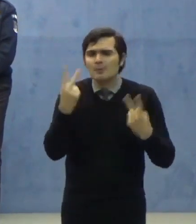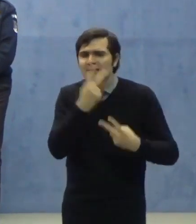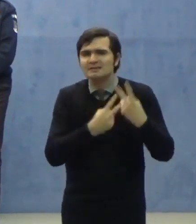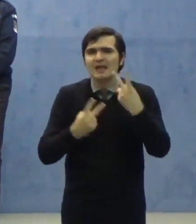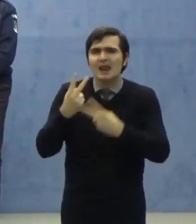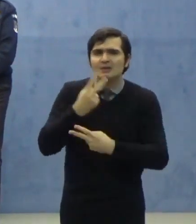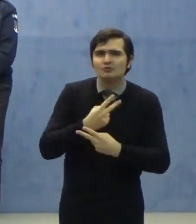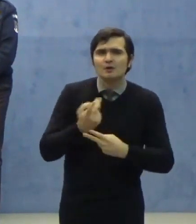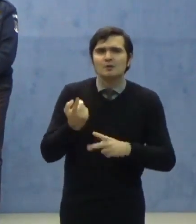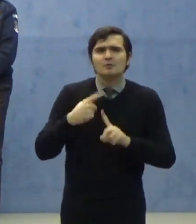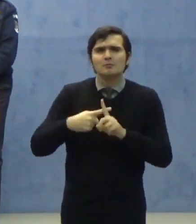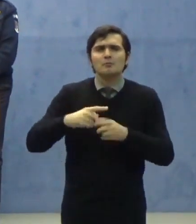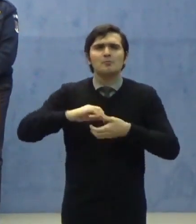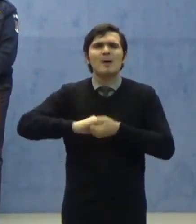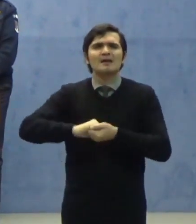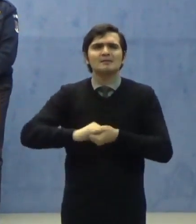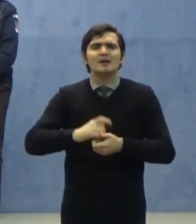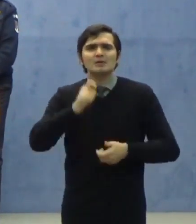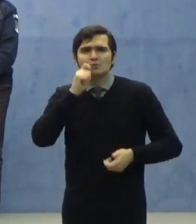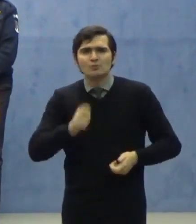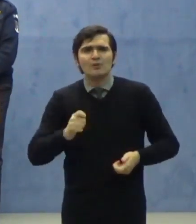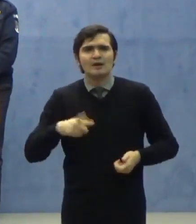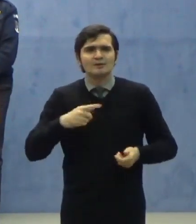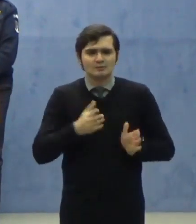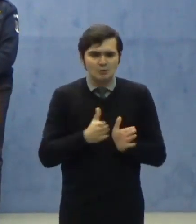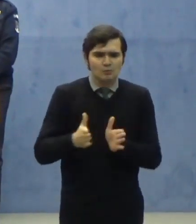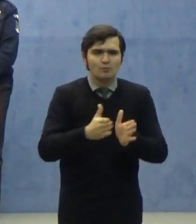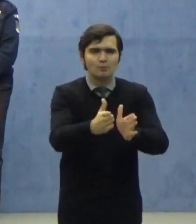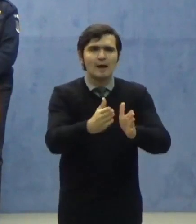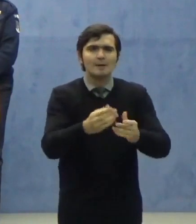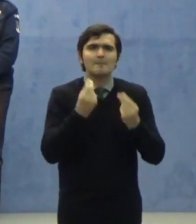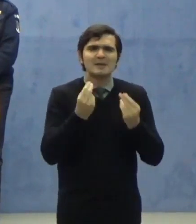din Ungaria, pe un culoar bine definit.